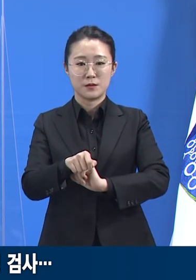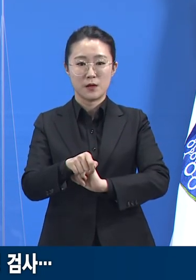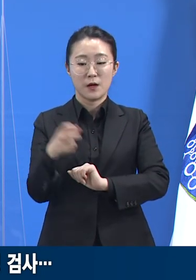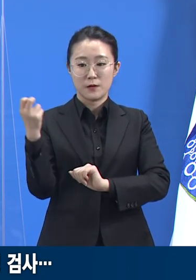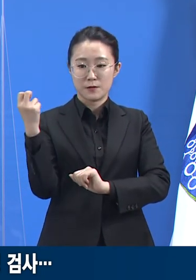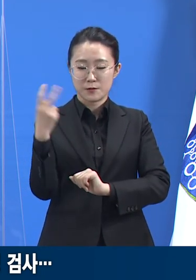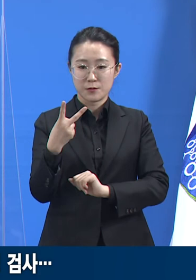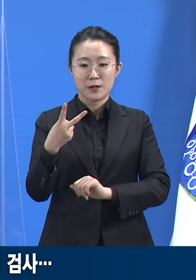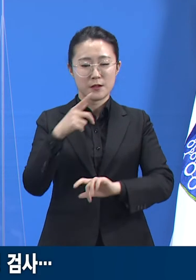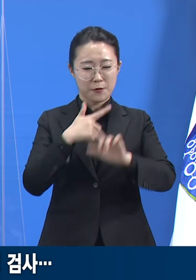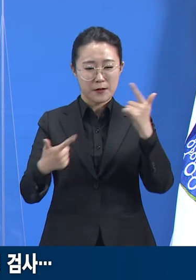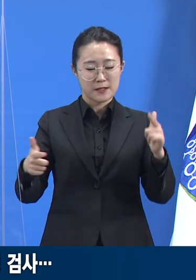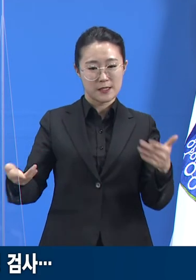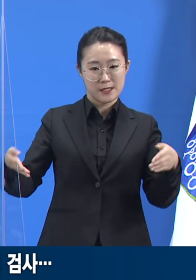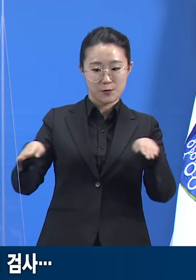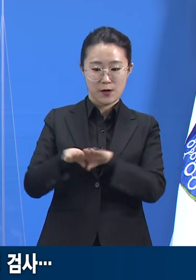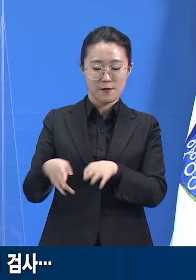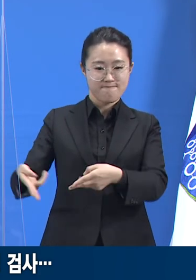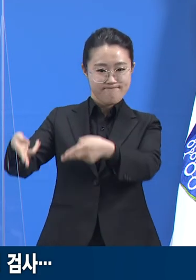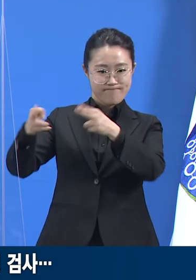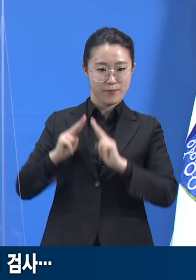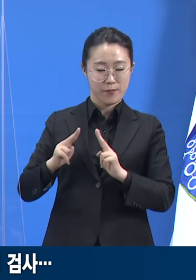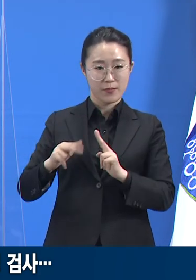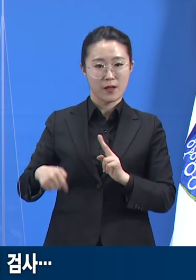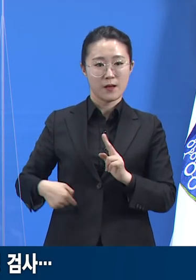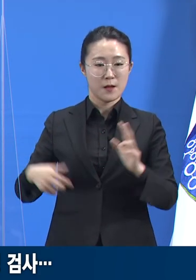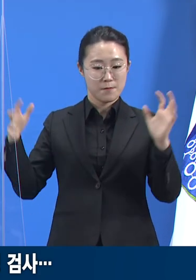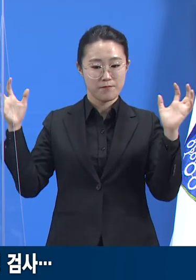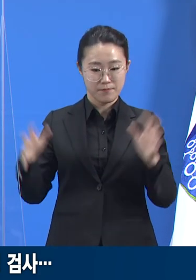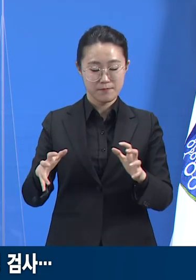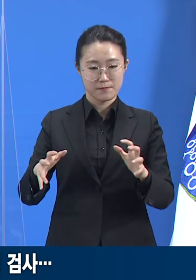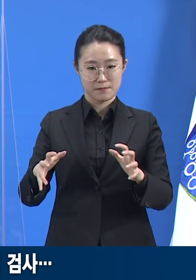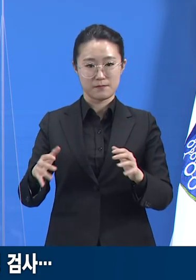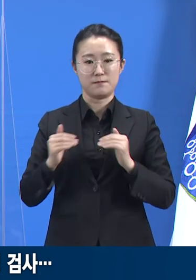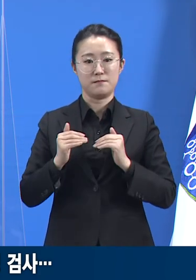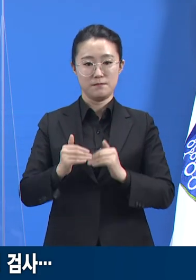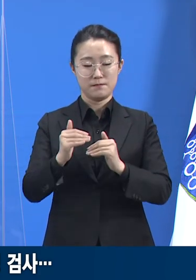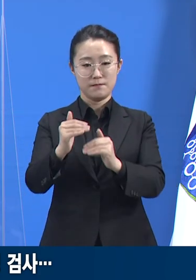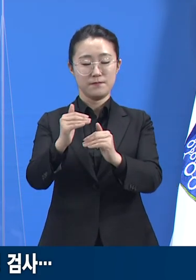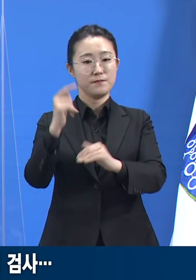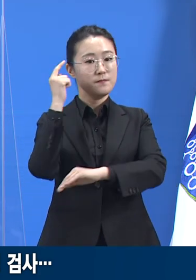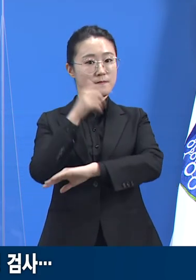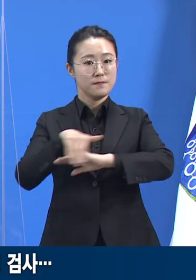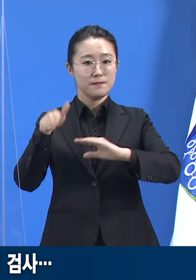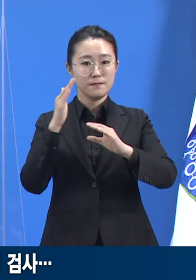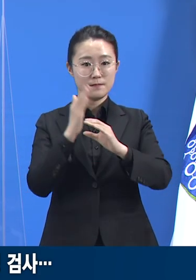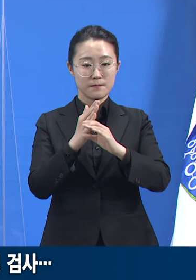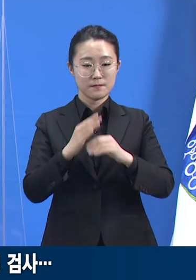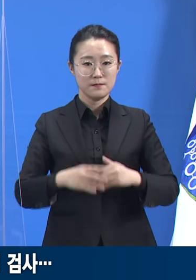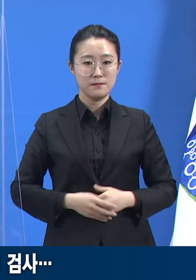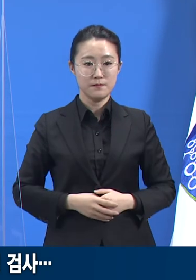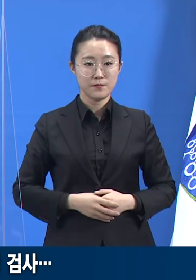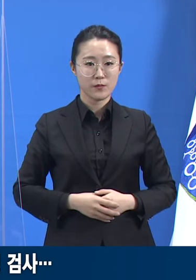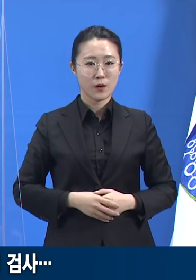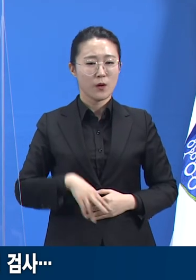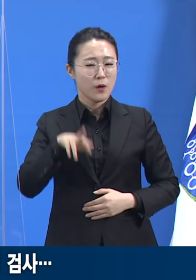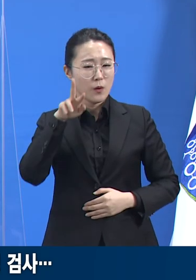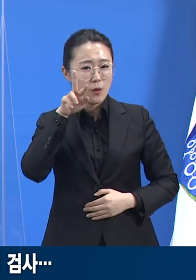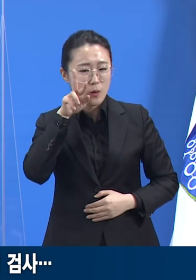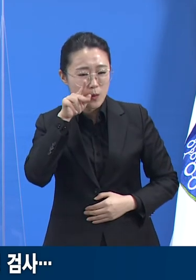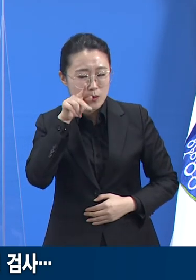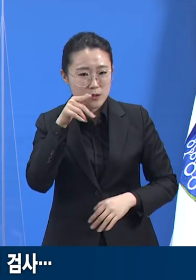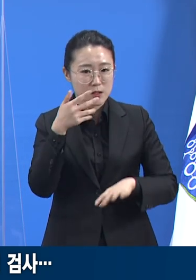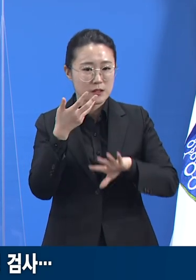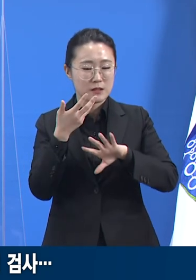해결해 가겠습니다. 혹여 외국인 노동자들에 대한 차별과 낙인 효과가 발생할까 하는 문제도